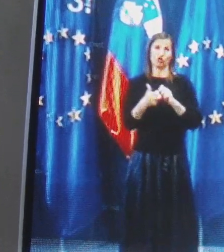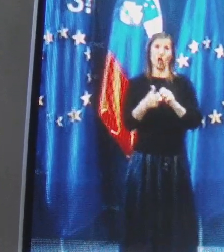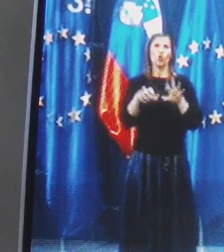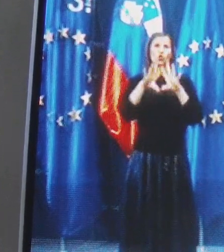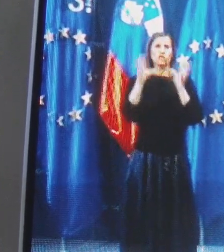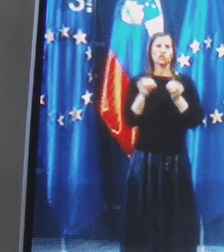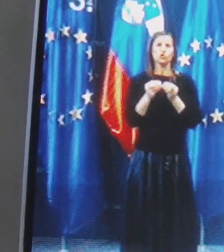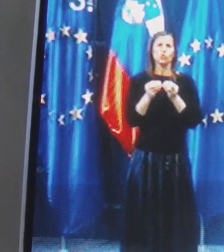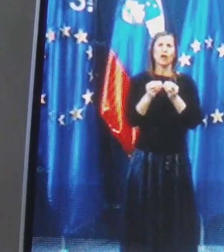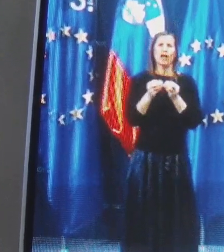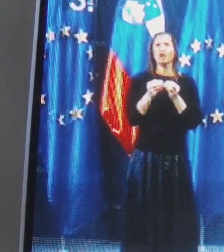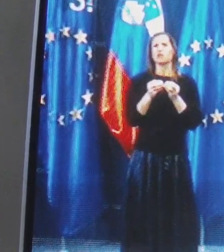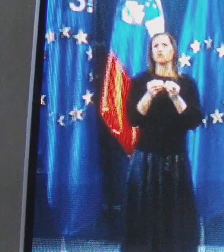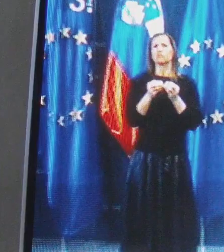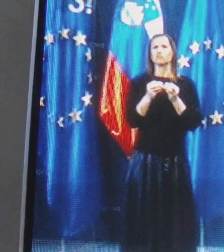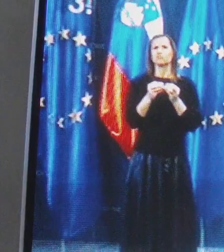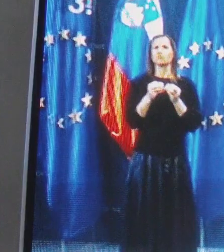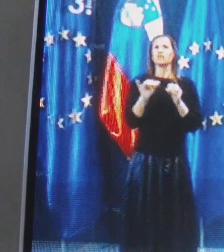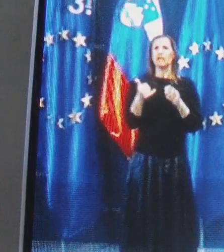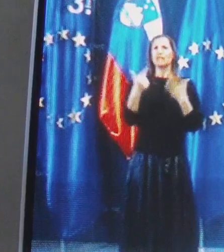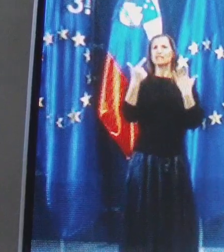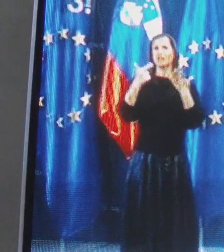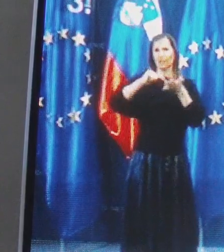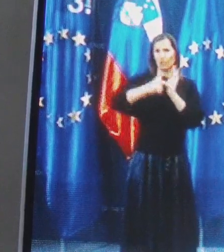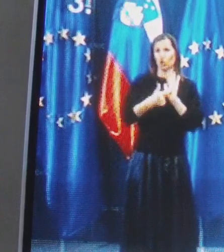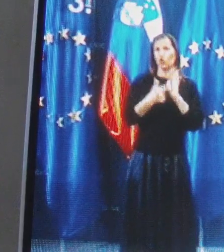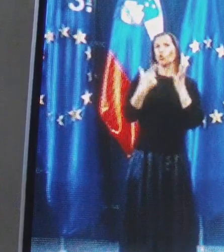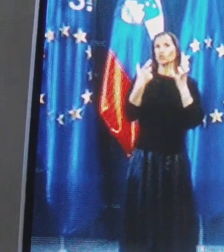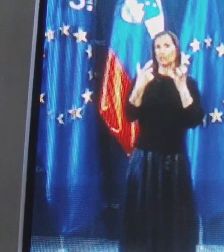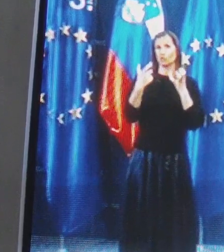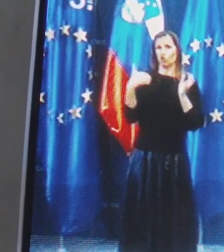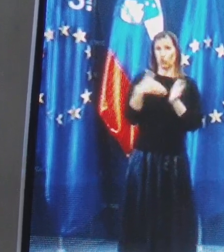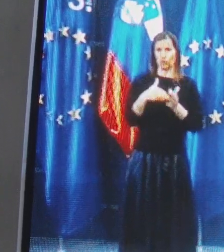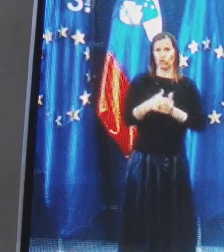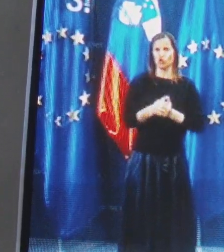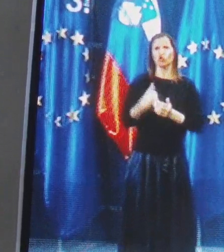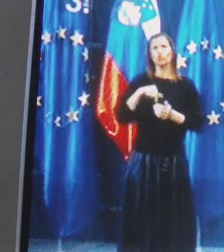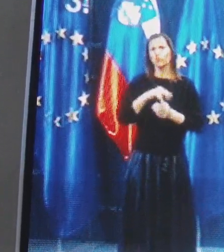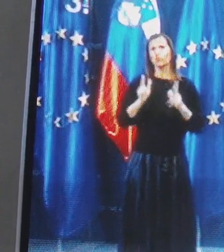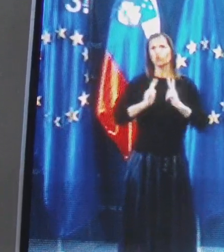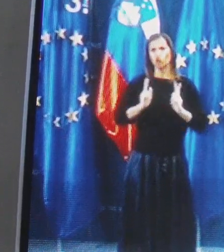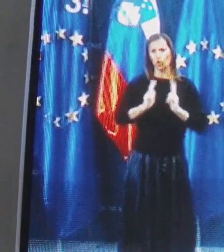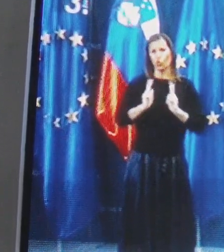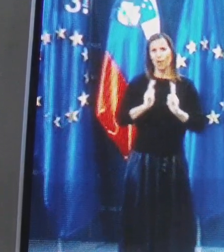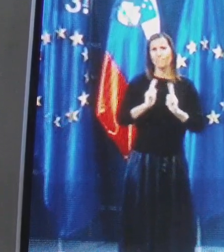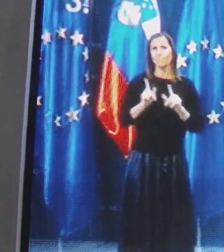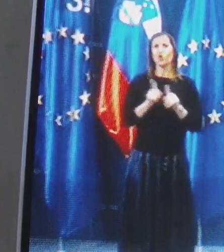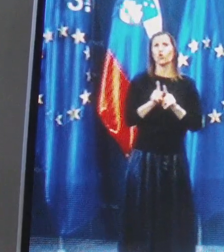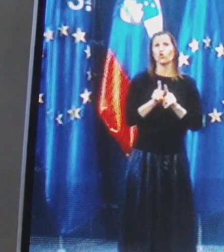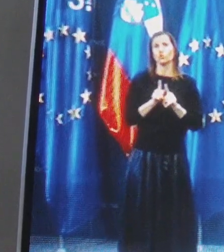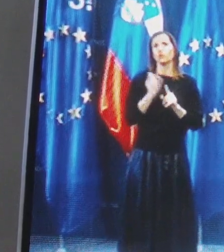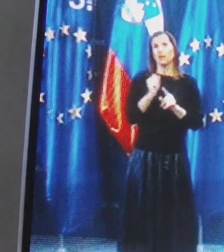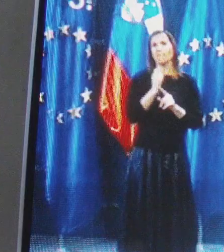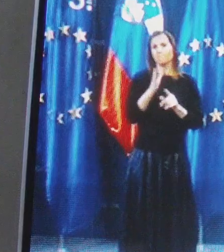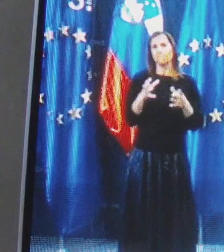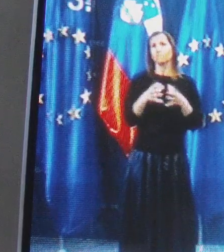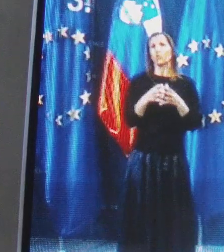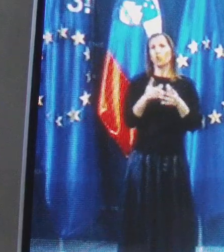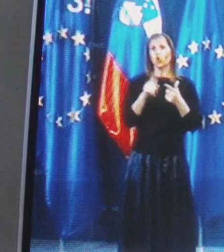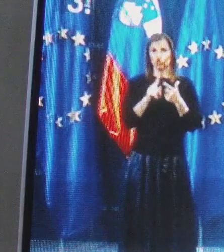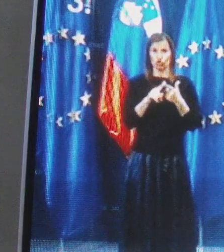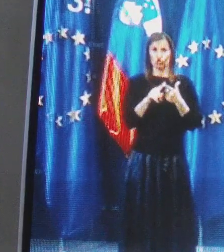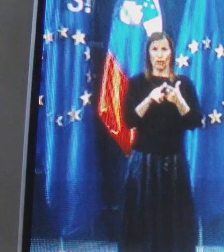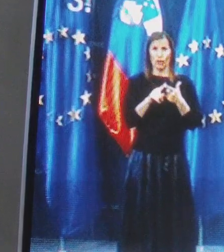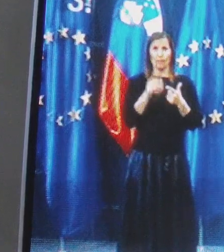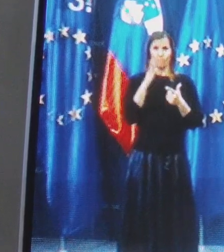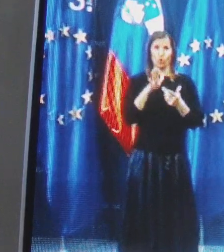skupaj tako nitrilnih, kot lateks imamo 7 milijonov, 700 tisoč, tako da računamo, da bomo nekako, če bodo